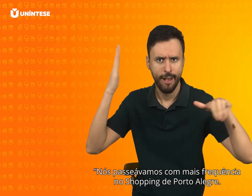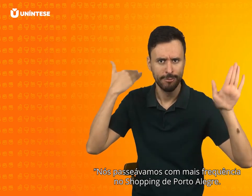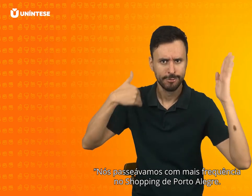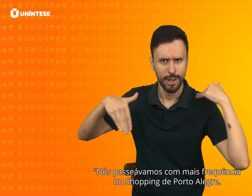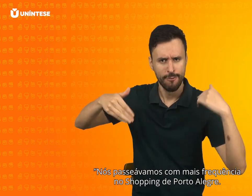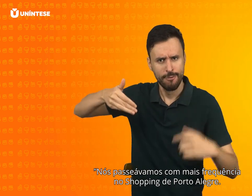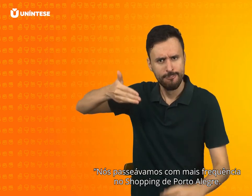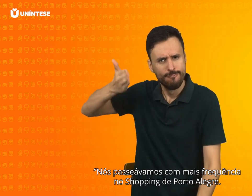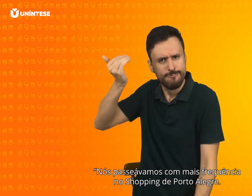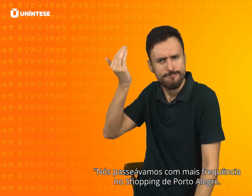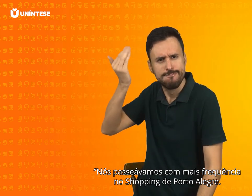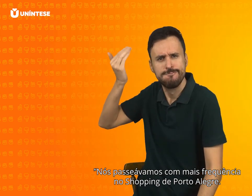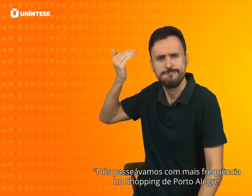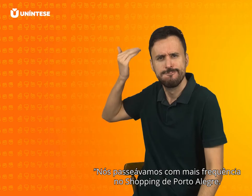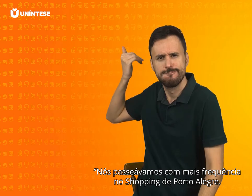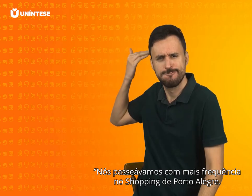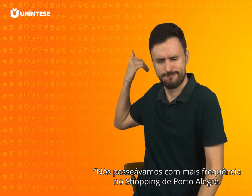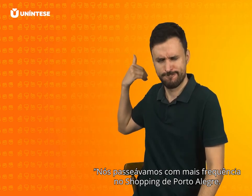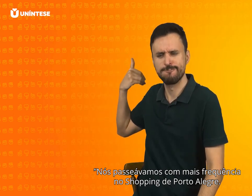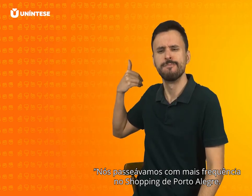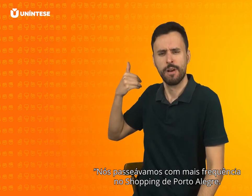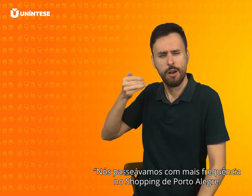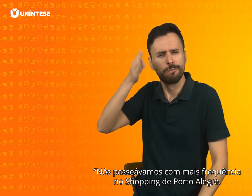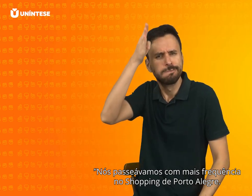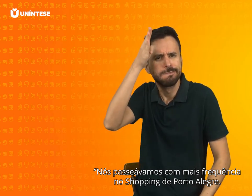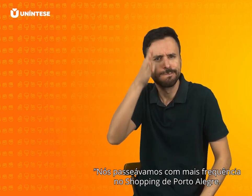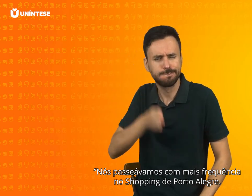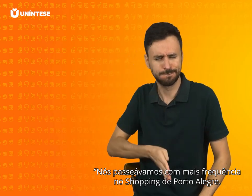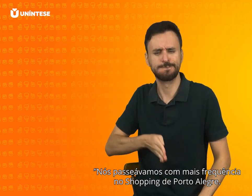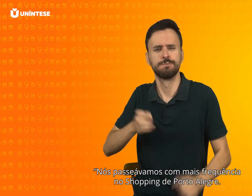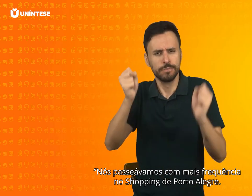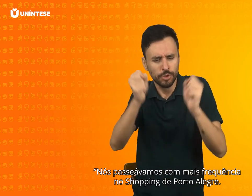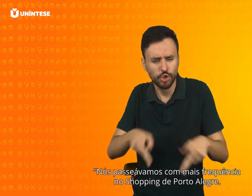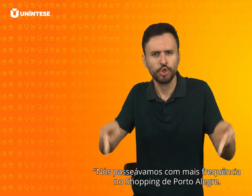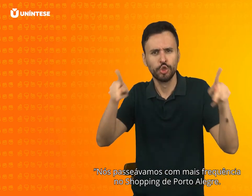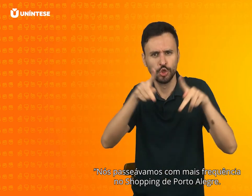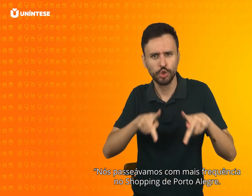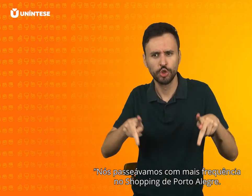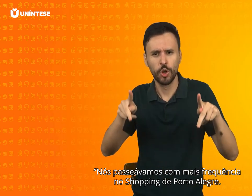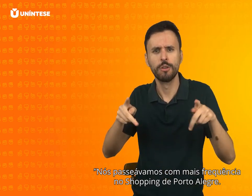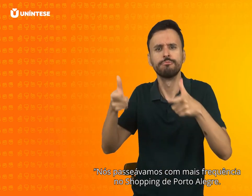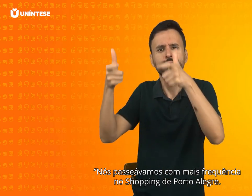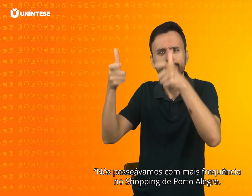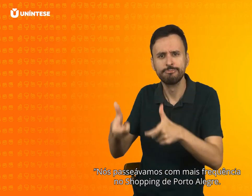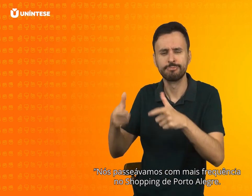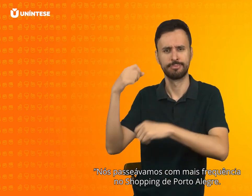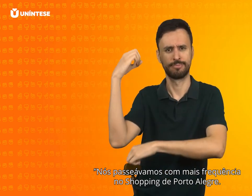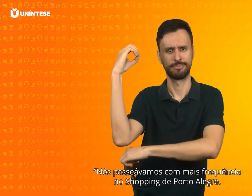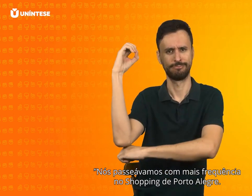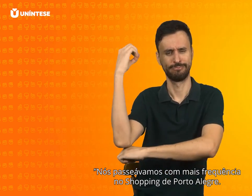Nós passeávamos com mais frequência no shopping de Porto Alegre.